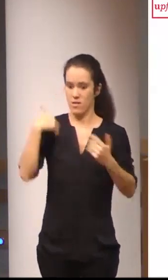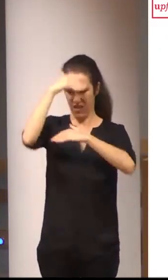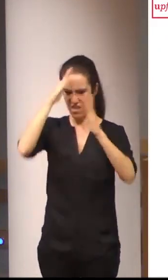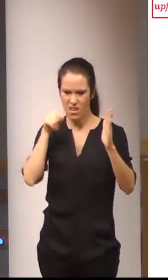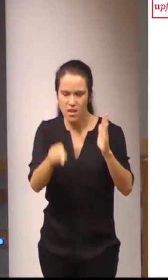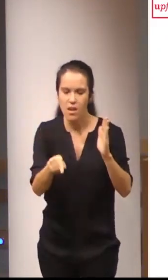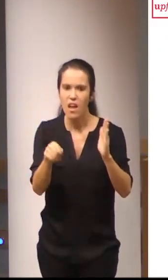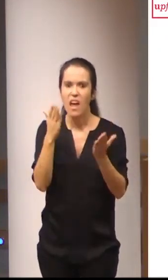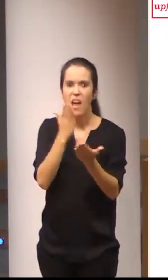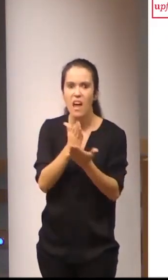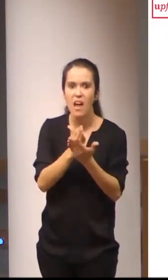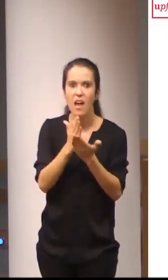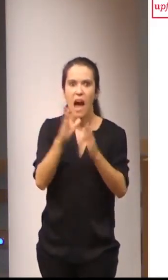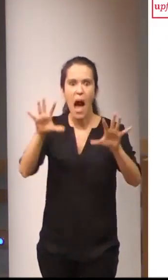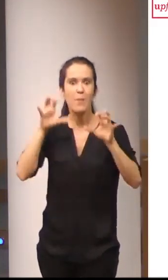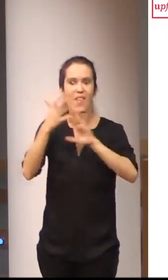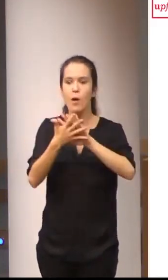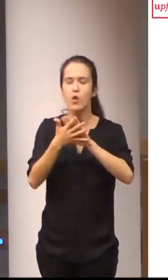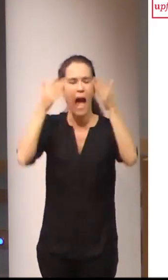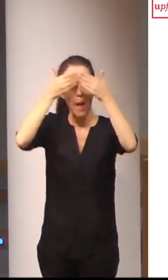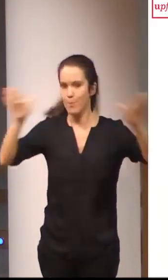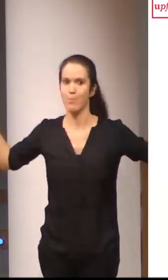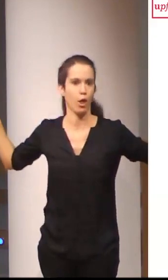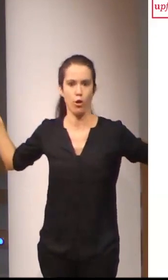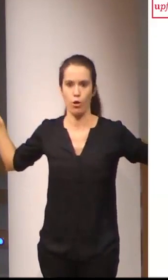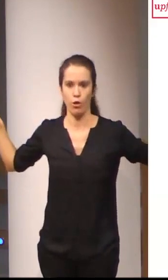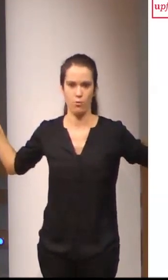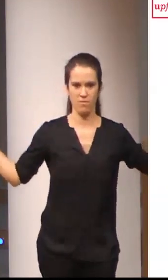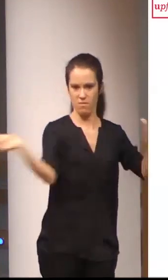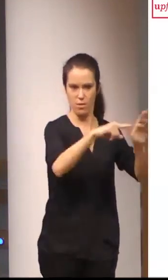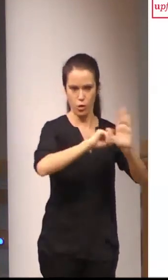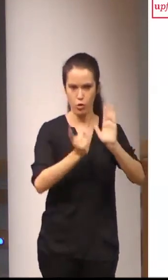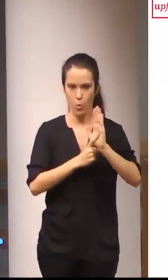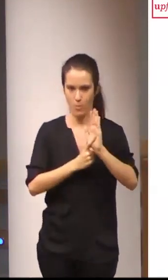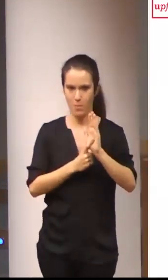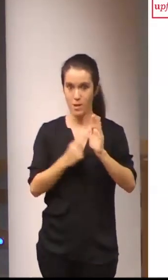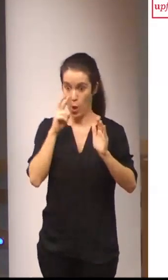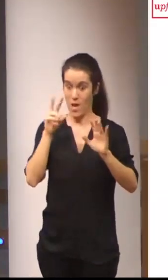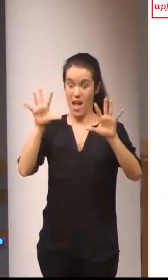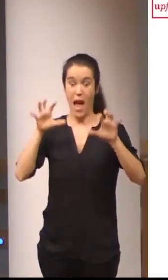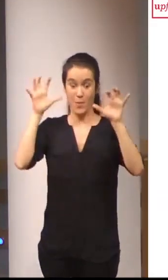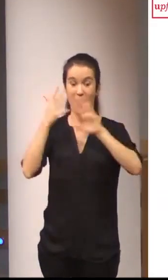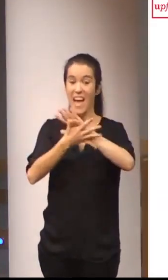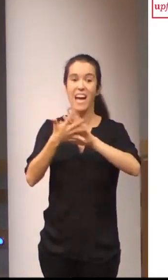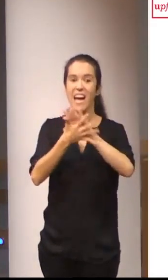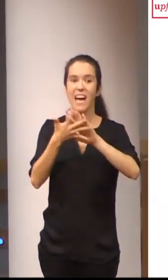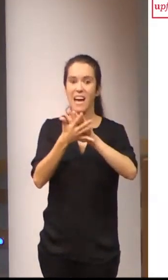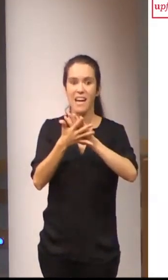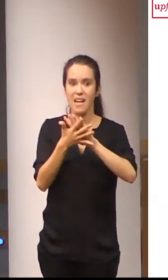del aprendizaje de las lenguas de signos de forma amplia que este aprendizaje de las lenguas de signos está